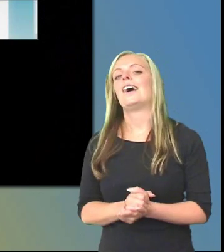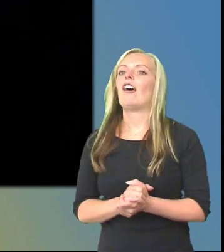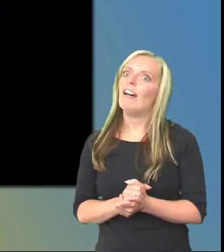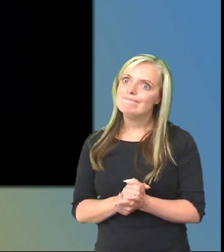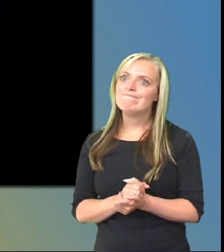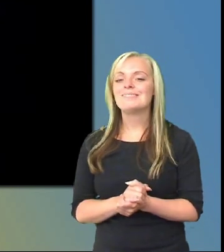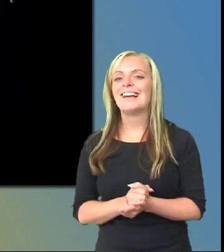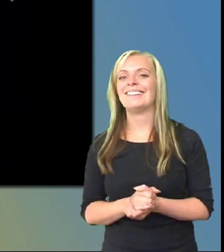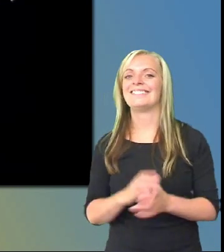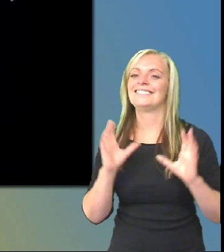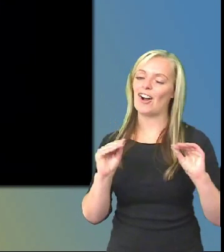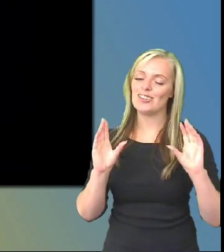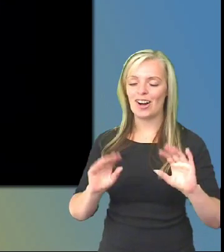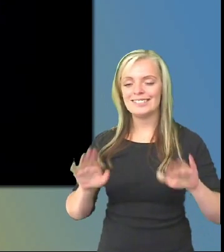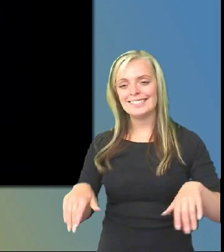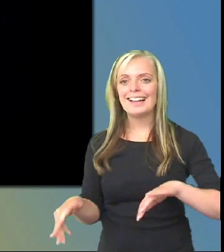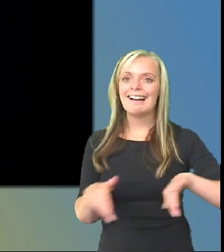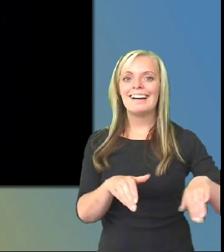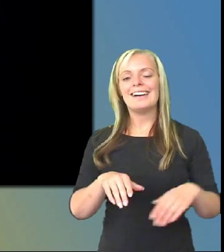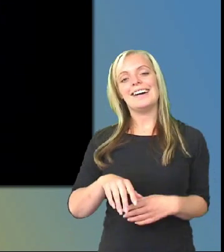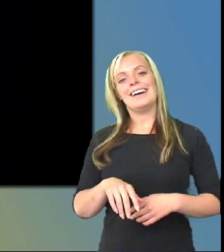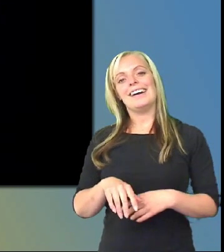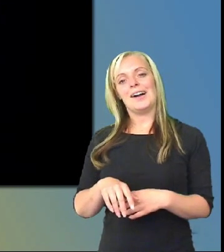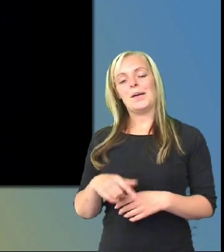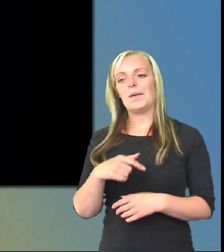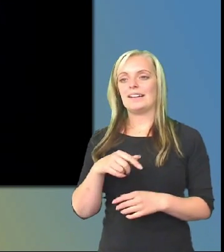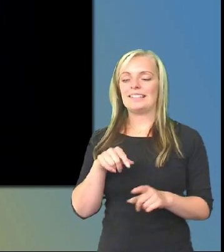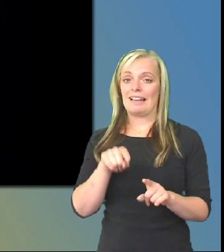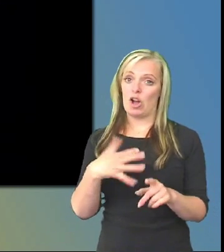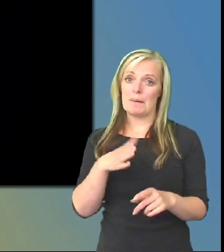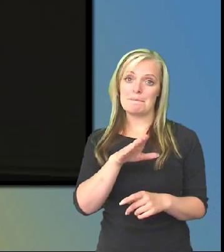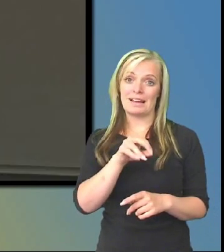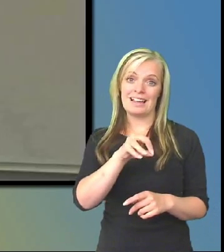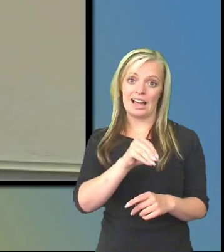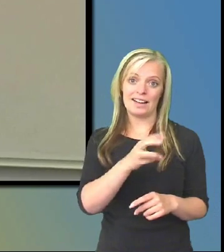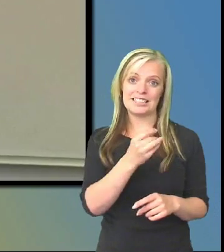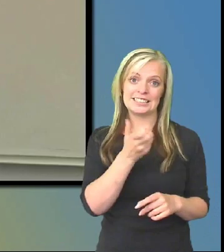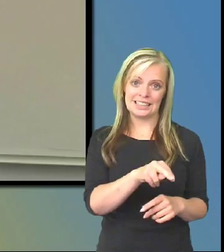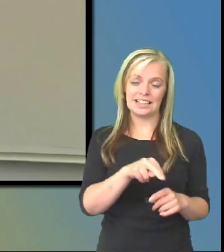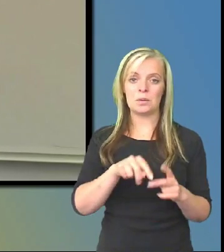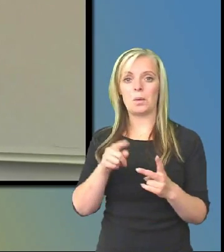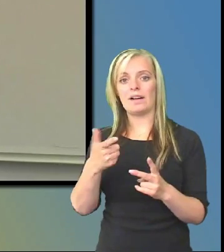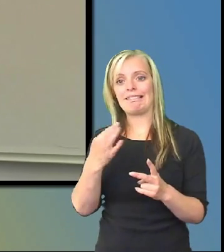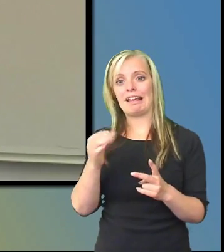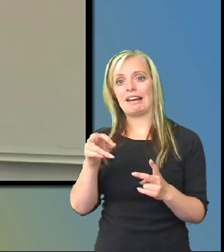Ja, ja. Sen har vi då. Och det var Maria Westin och Therese Turunen då som är